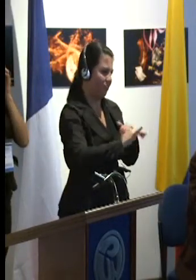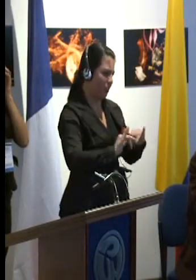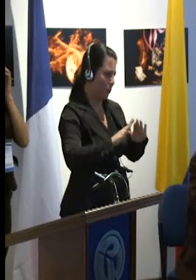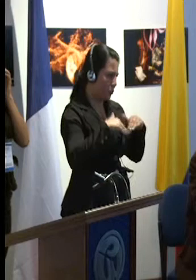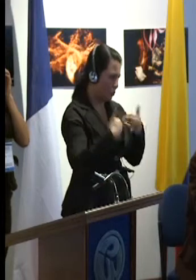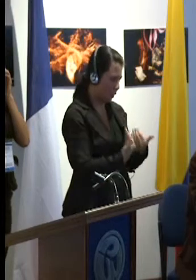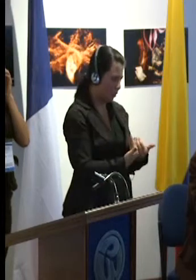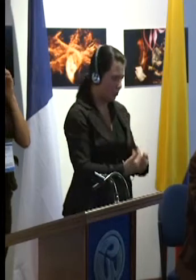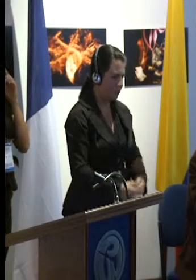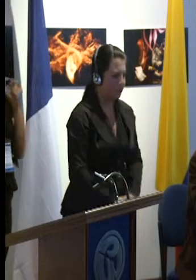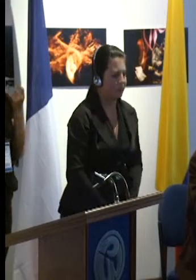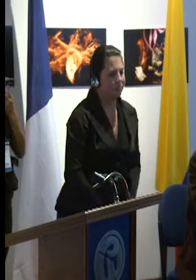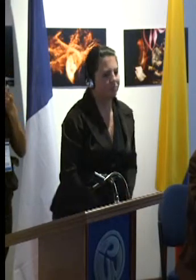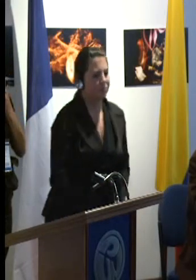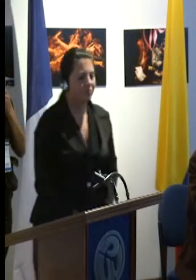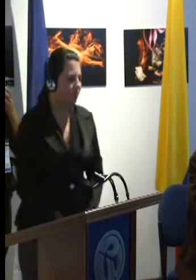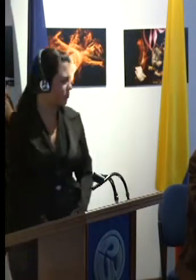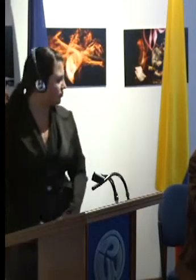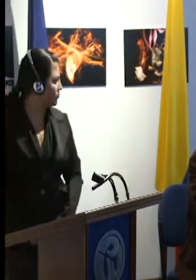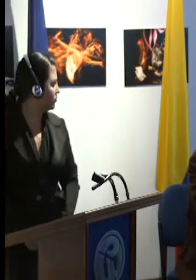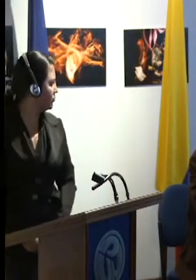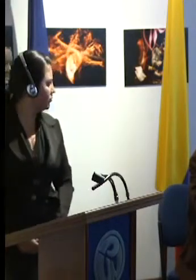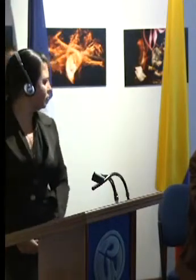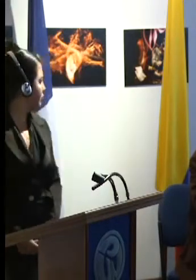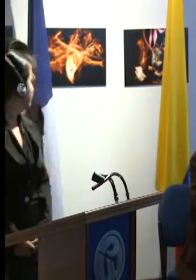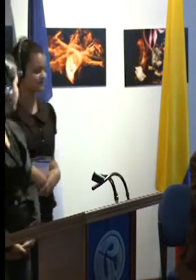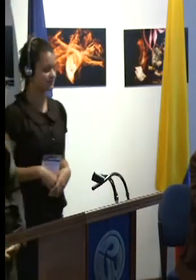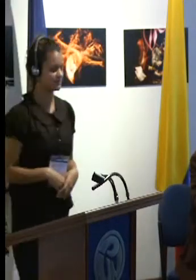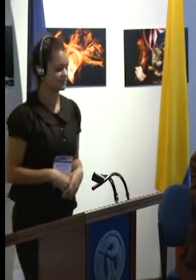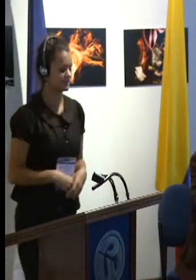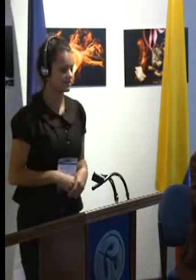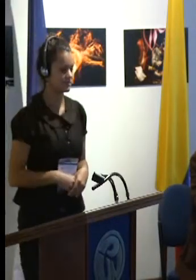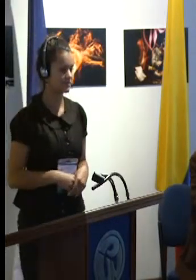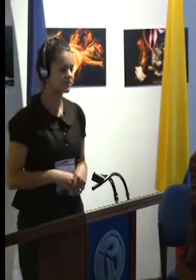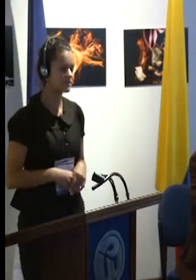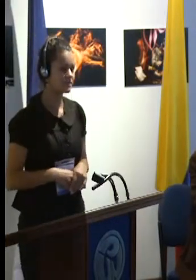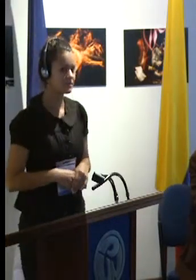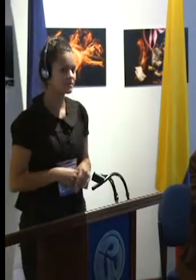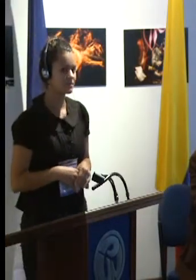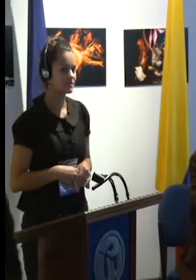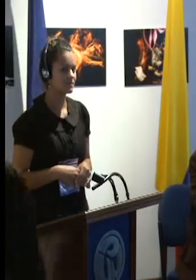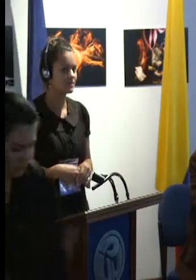En tanto que hemos llegado a los límites de un sistema, con frecuencia,